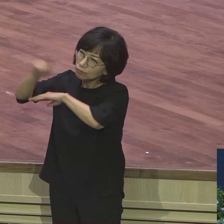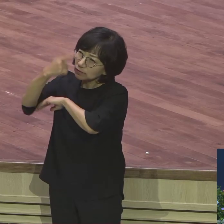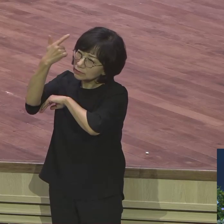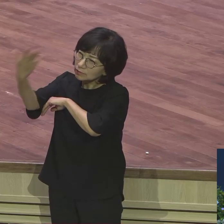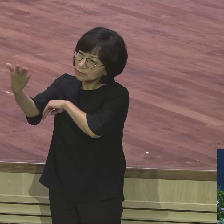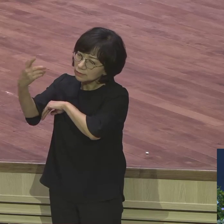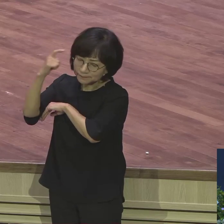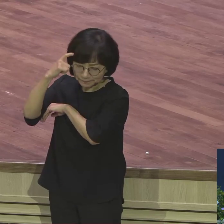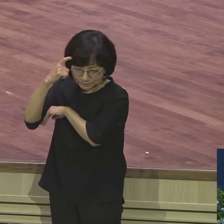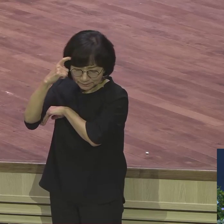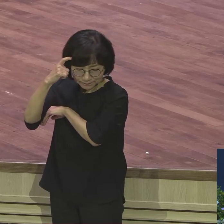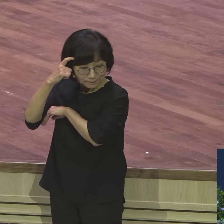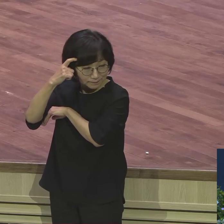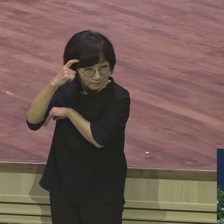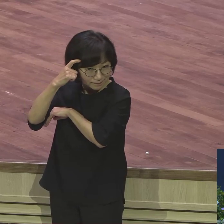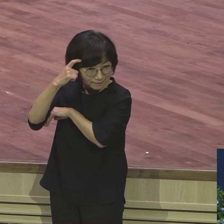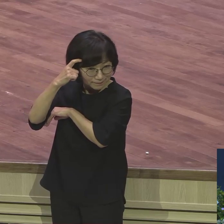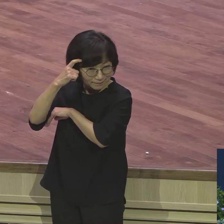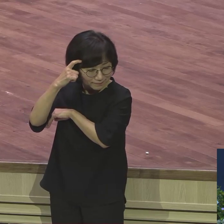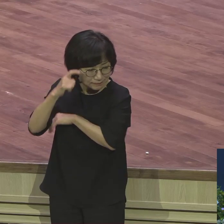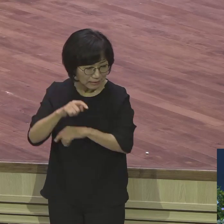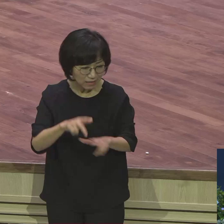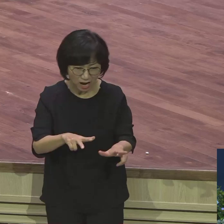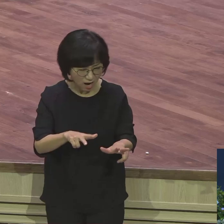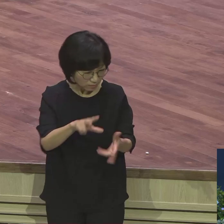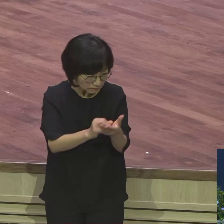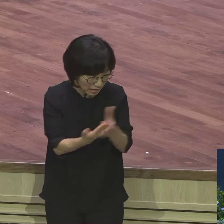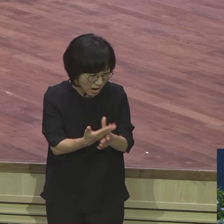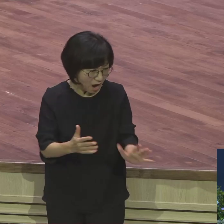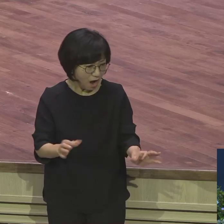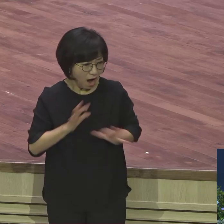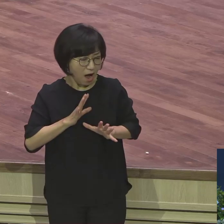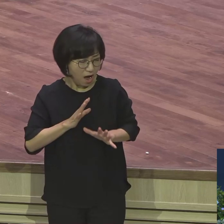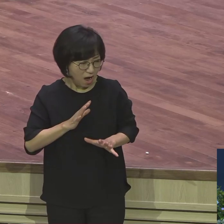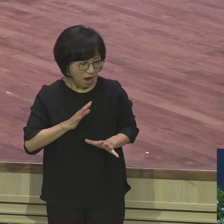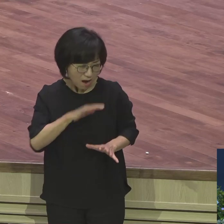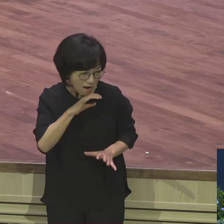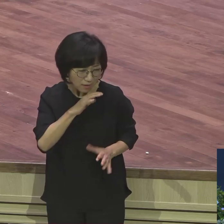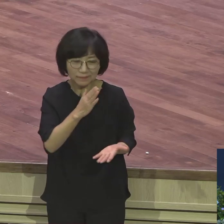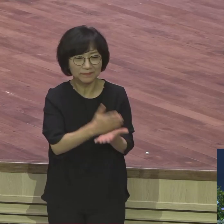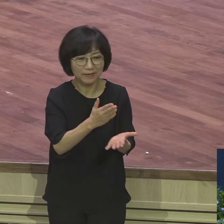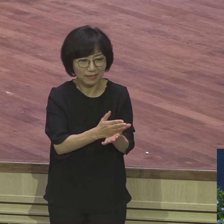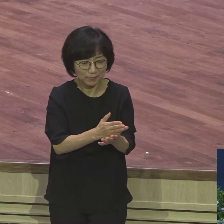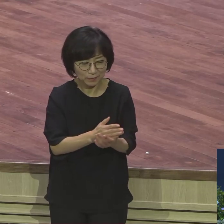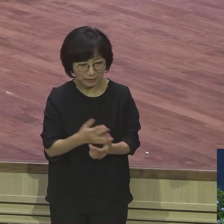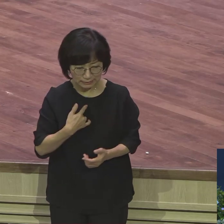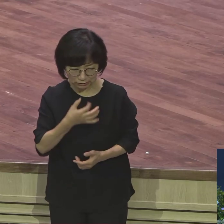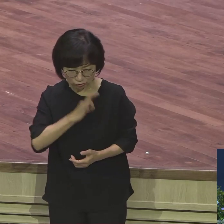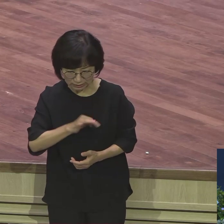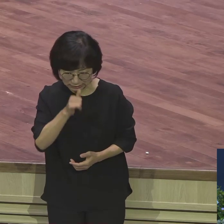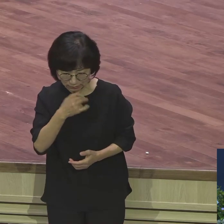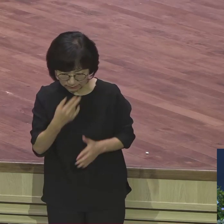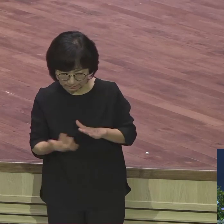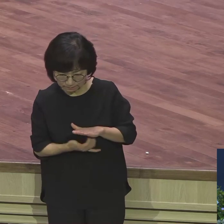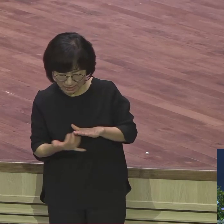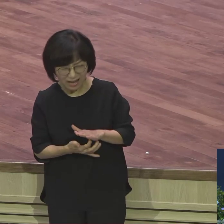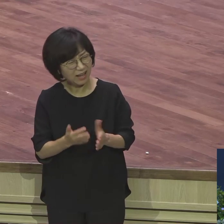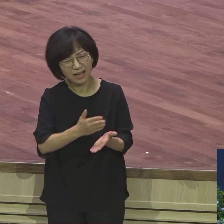좀 보라는 거예요 무엇인지를 감정적으로 기분적으로 그렇게 보지 말고 내가 유익이 되나 안되나 그런 계산하지 말고